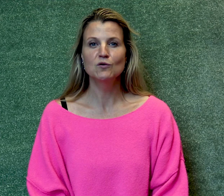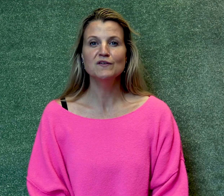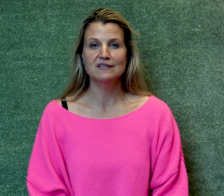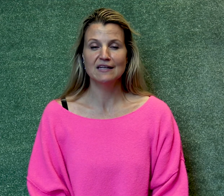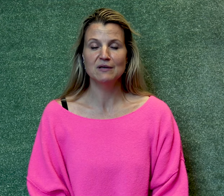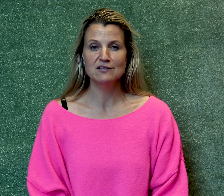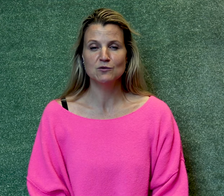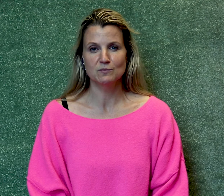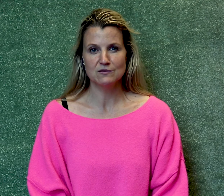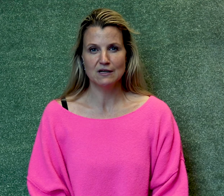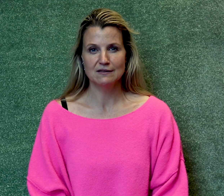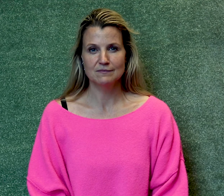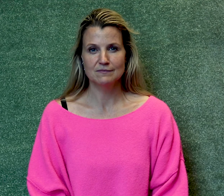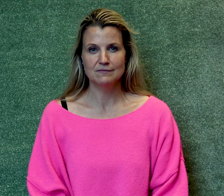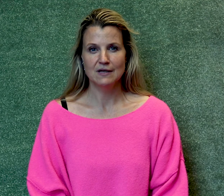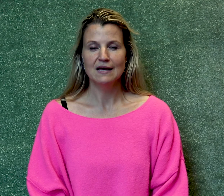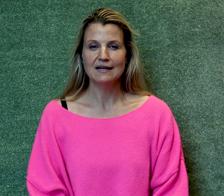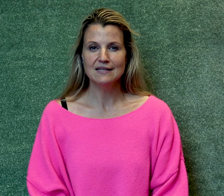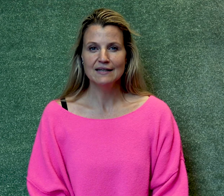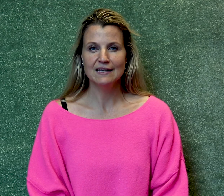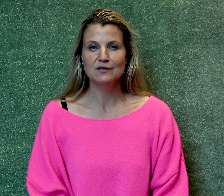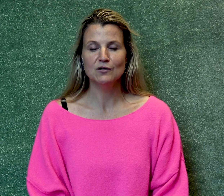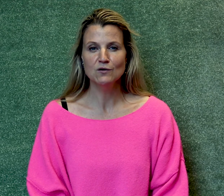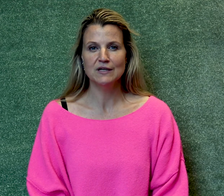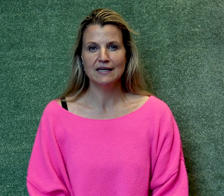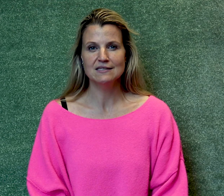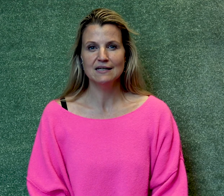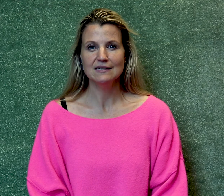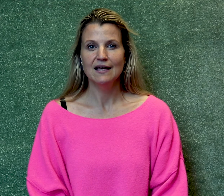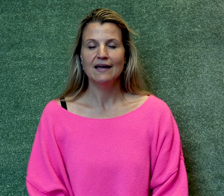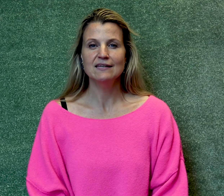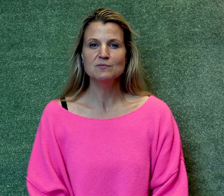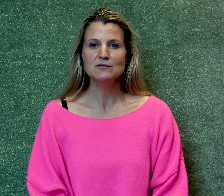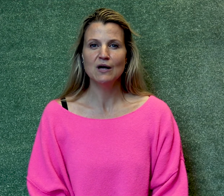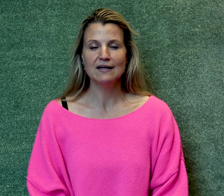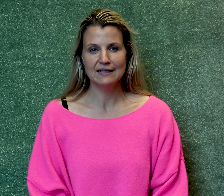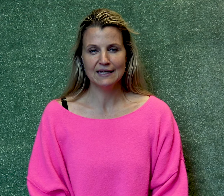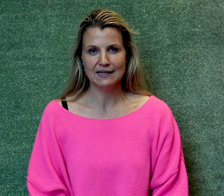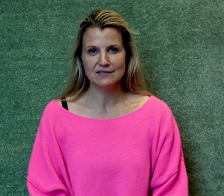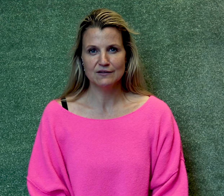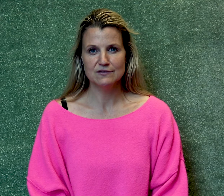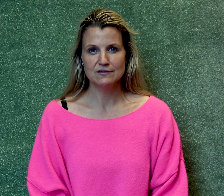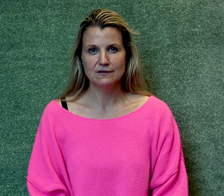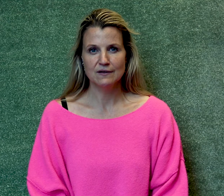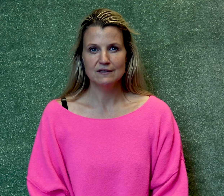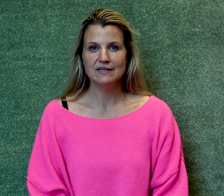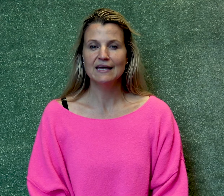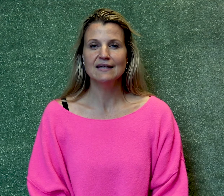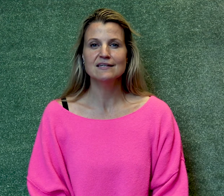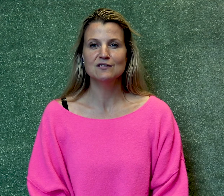Oefen dit ritme eerst goed met elkaar. Ga daarna in een grote kring staan en kies met elkaar een dirigent uit. De dirigent gaat